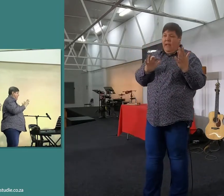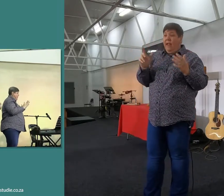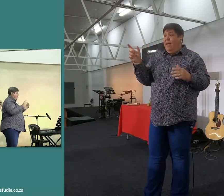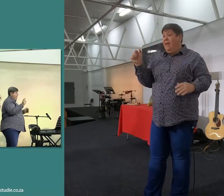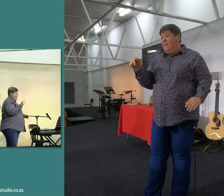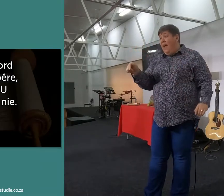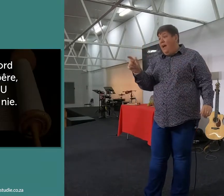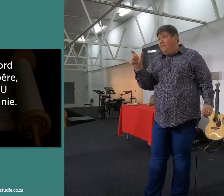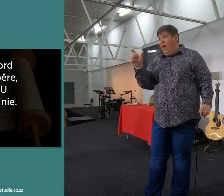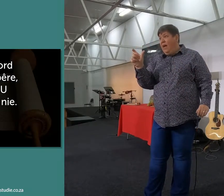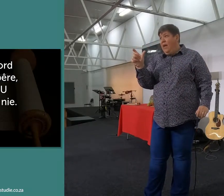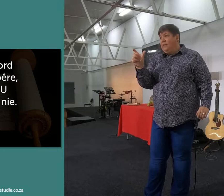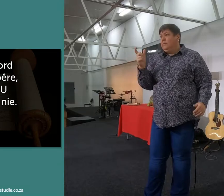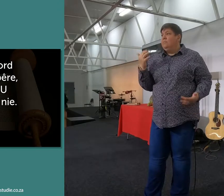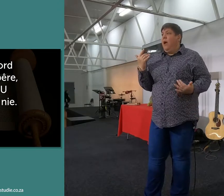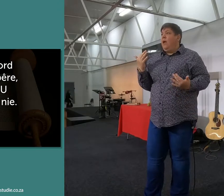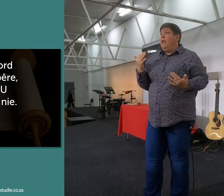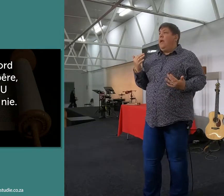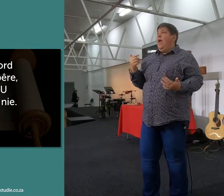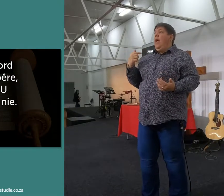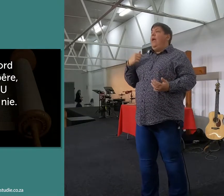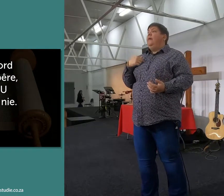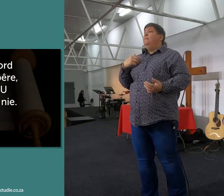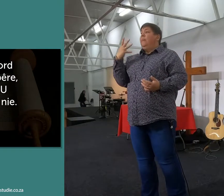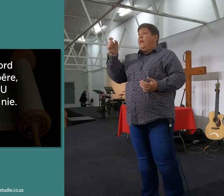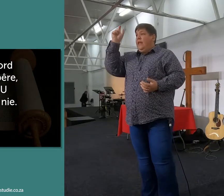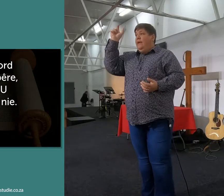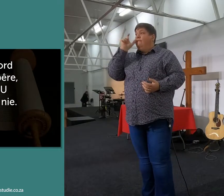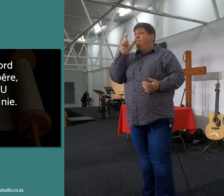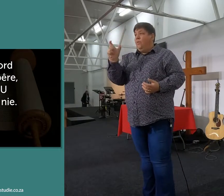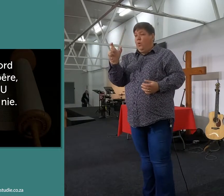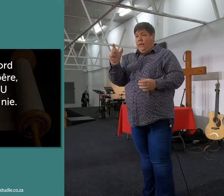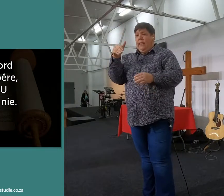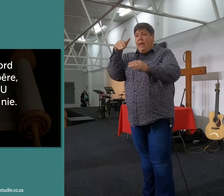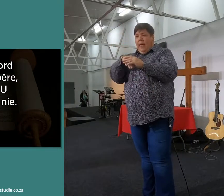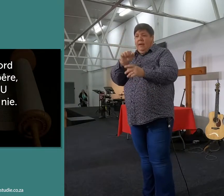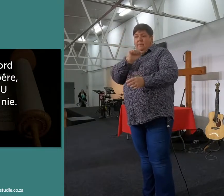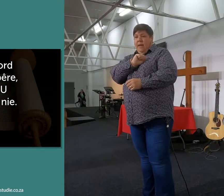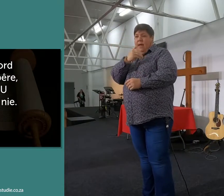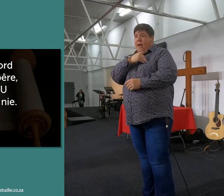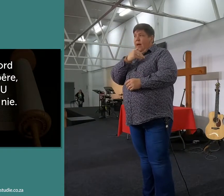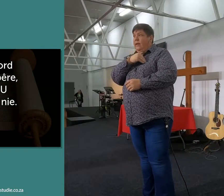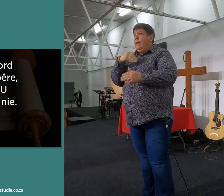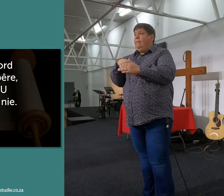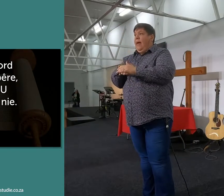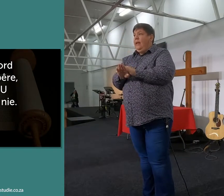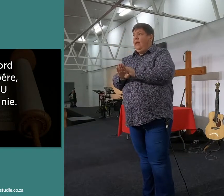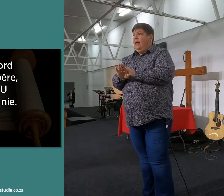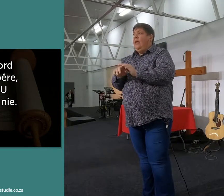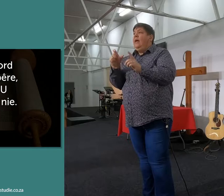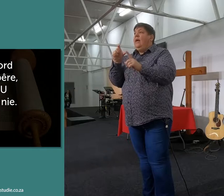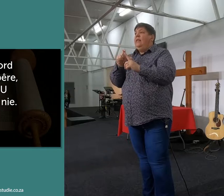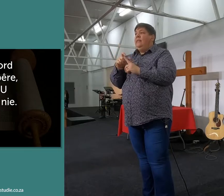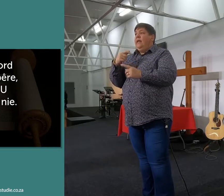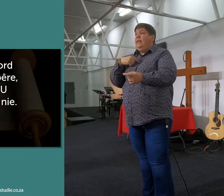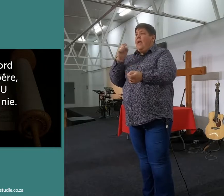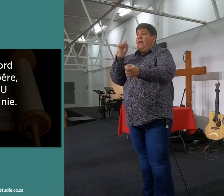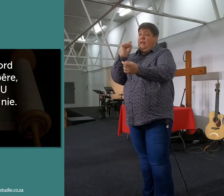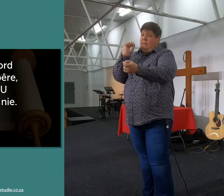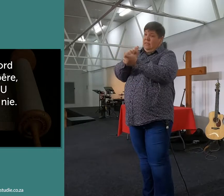hy vloei baie makkeliker, en dit sê, ek het die woord, in my hart geberen, so